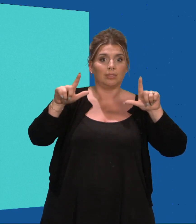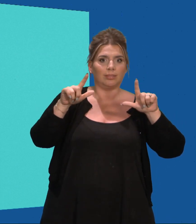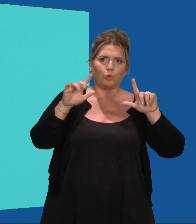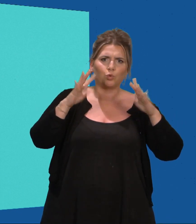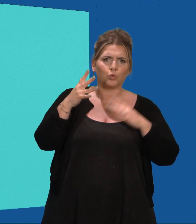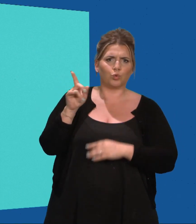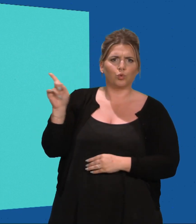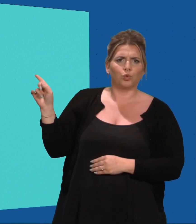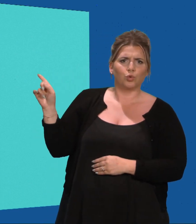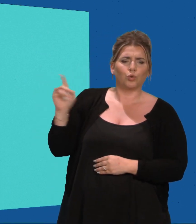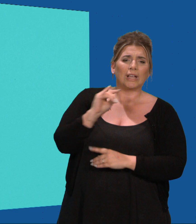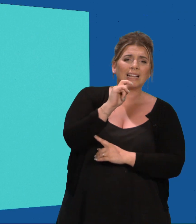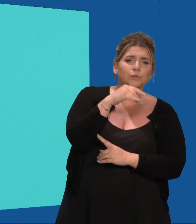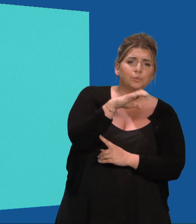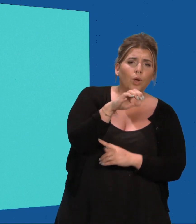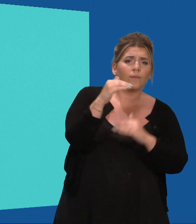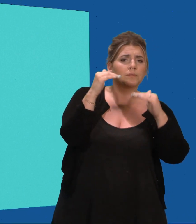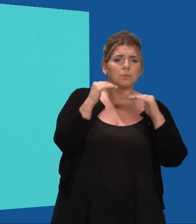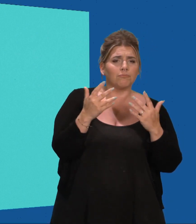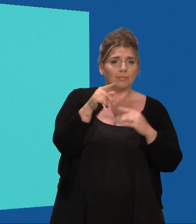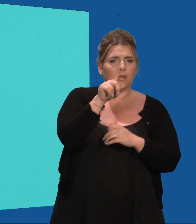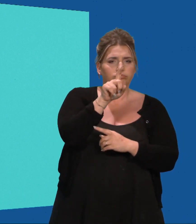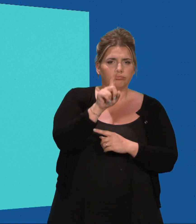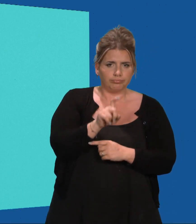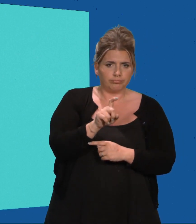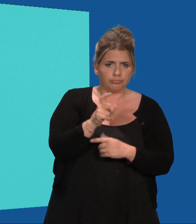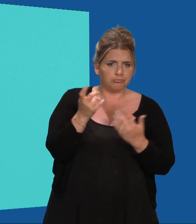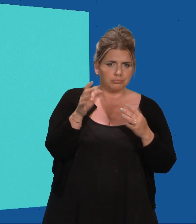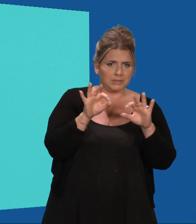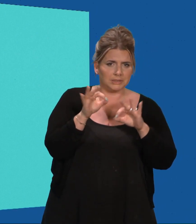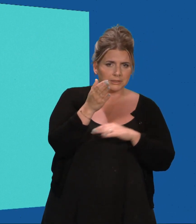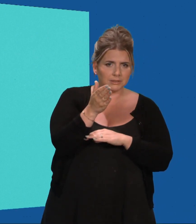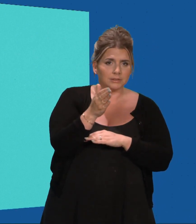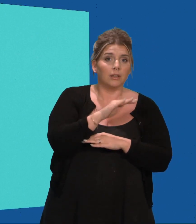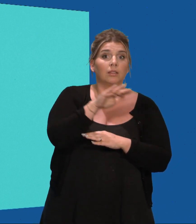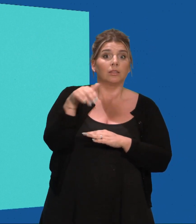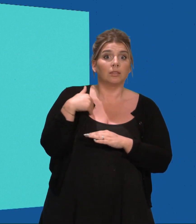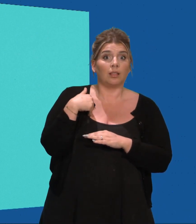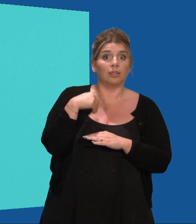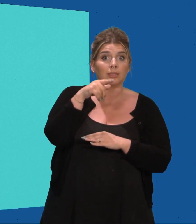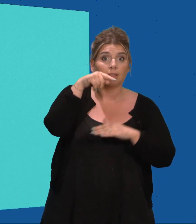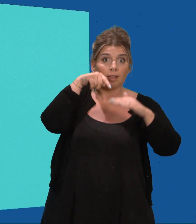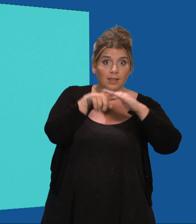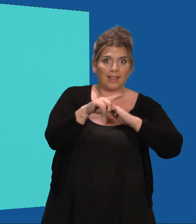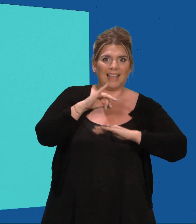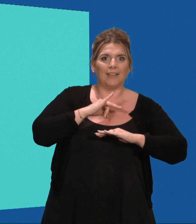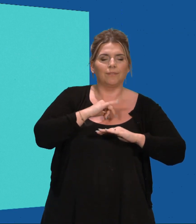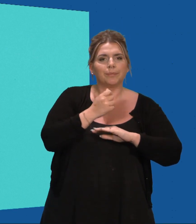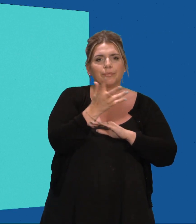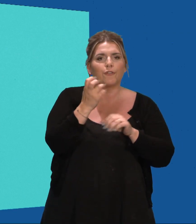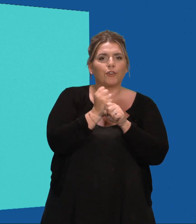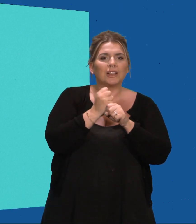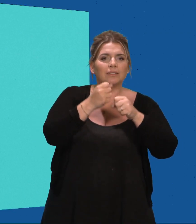optie waarmee jij je wil aanmelden. De app van jouw gemeente heeft verschillende handige functies. Ik bespreek de